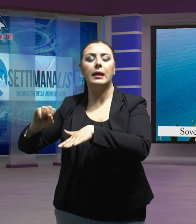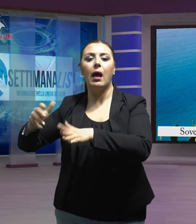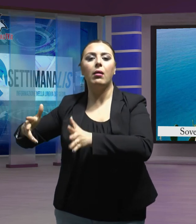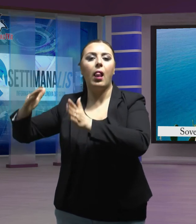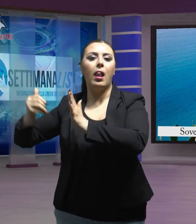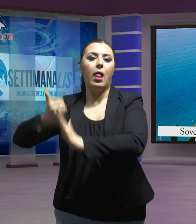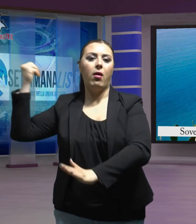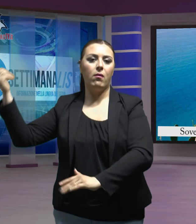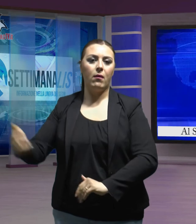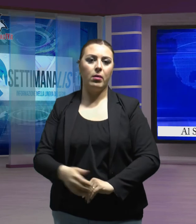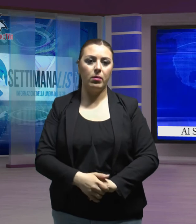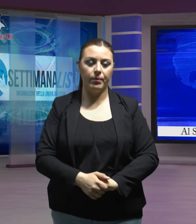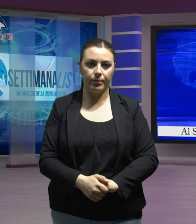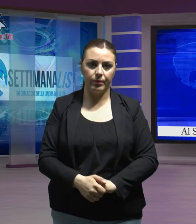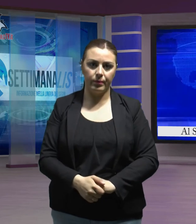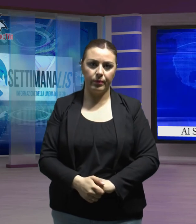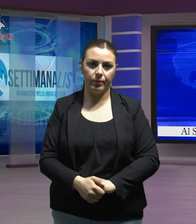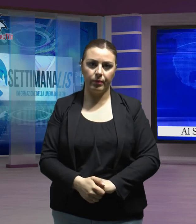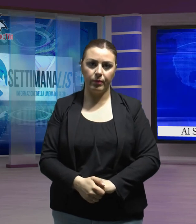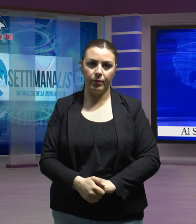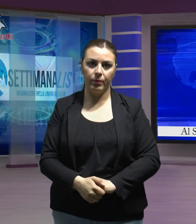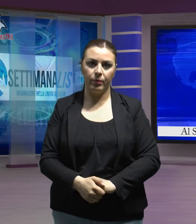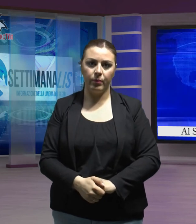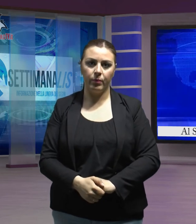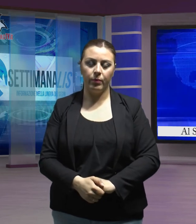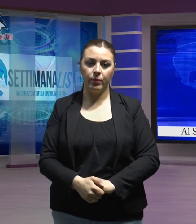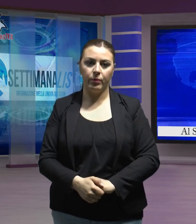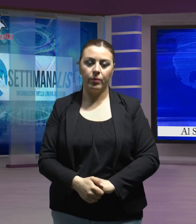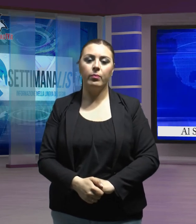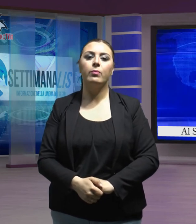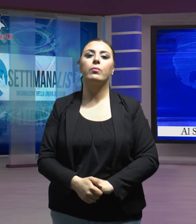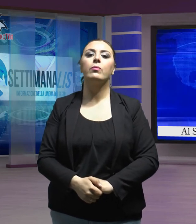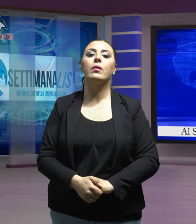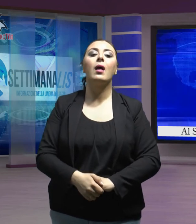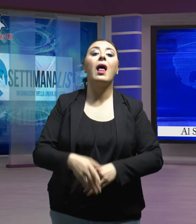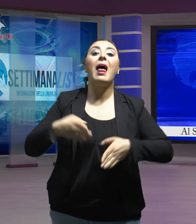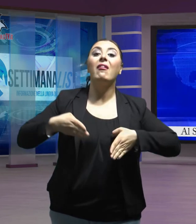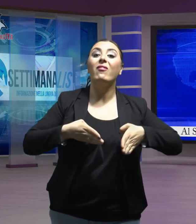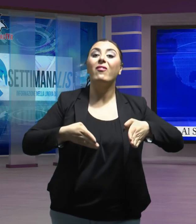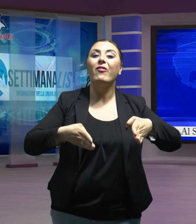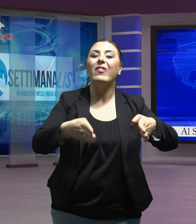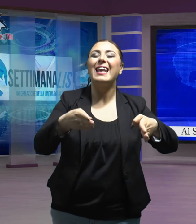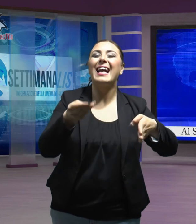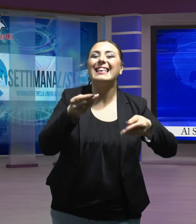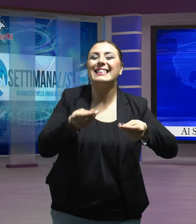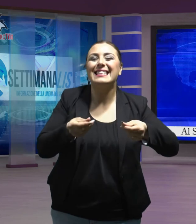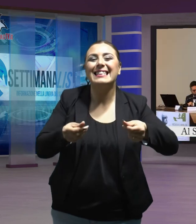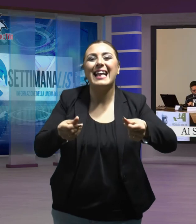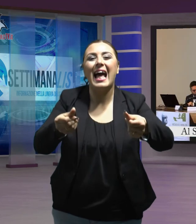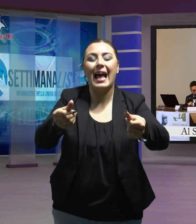È stata presentata la rassegna Le vie della seta che nei prossimi